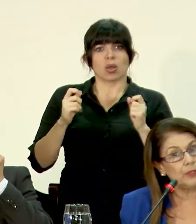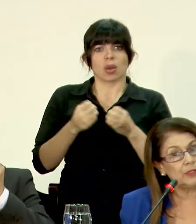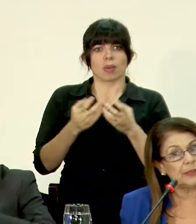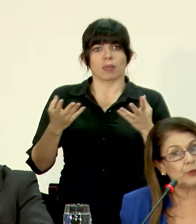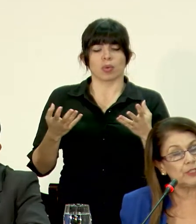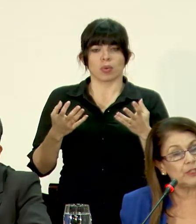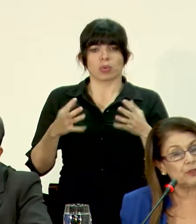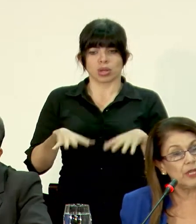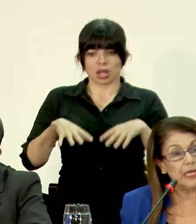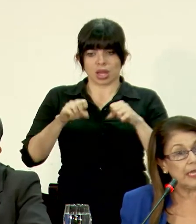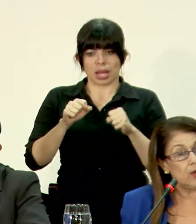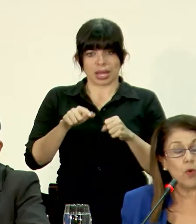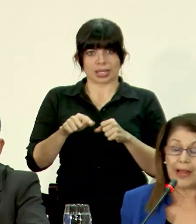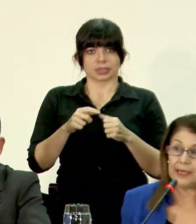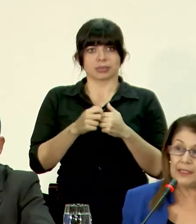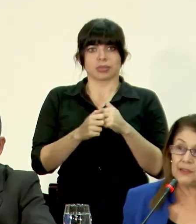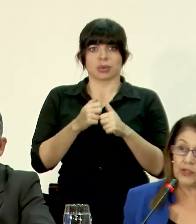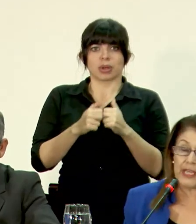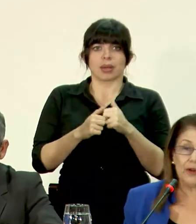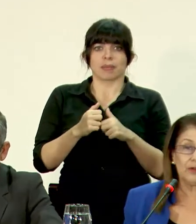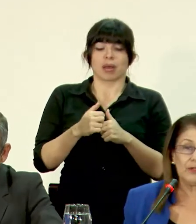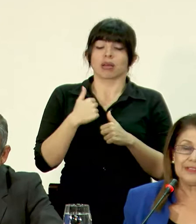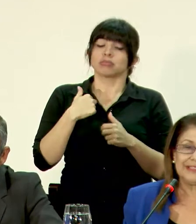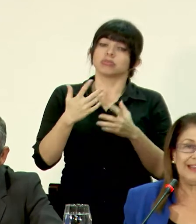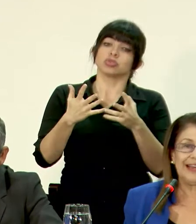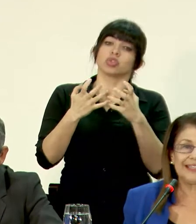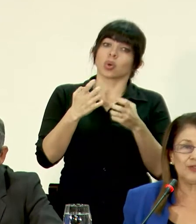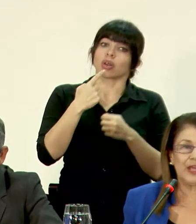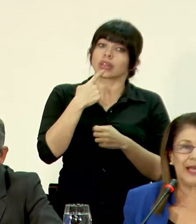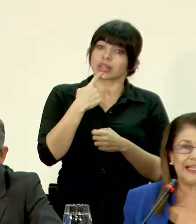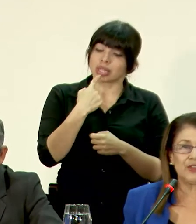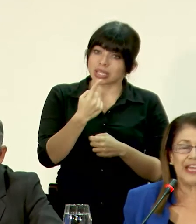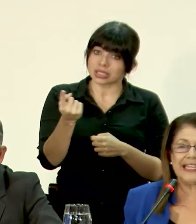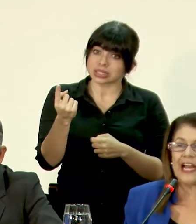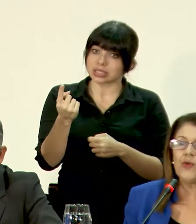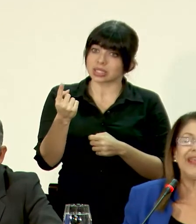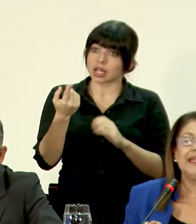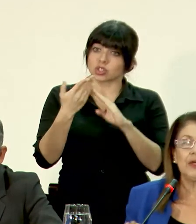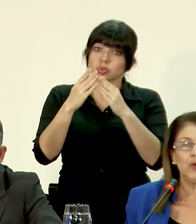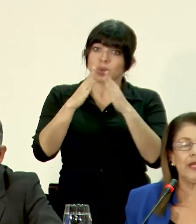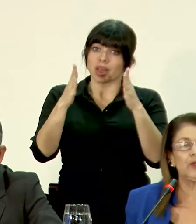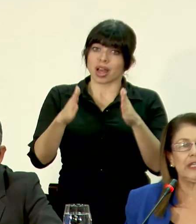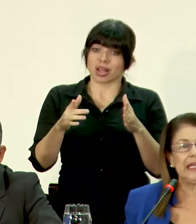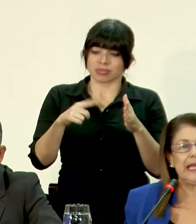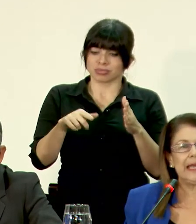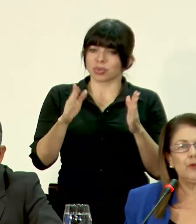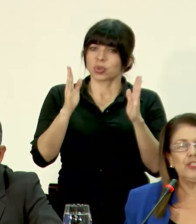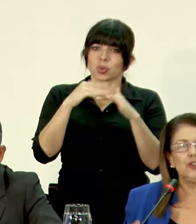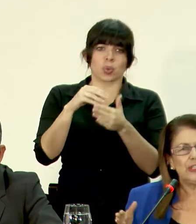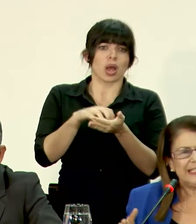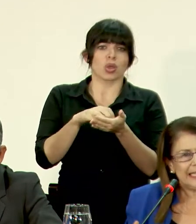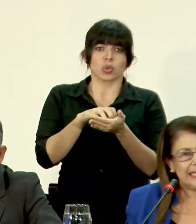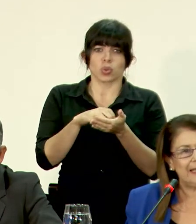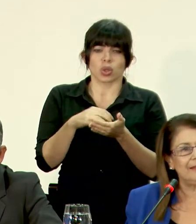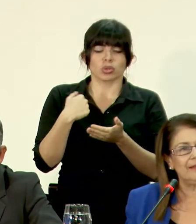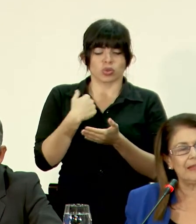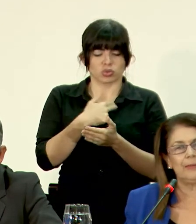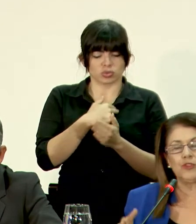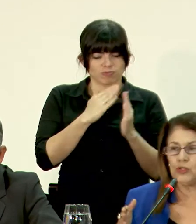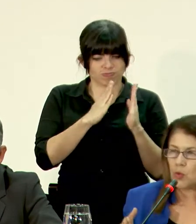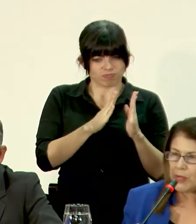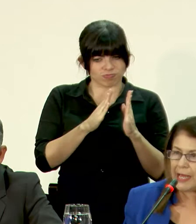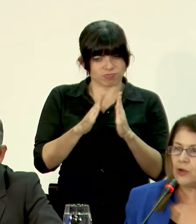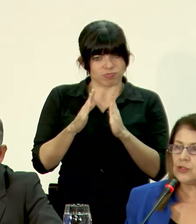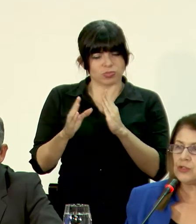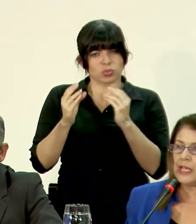pueda haber asumido este proyecto. En lo cual, yo quiero decirle a la ciudadanía, no hay ninguna duda. Hemos sido diligentes,